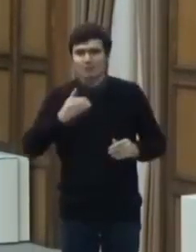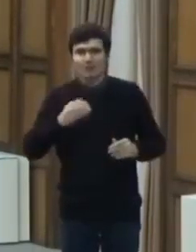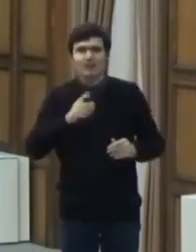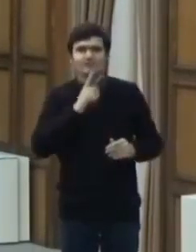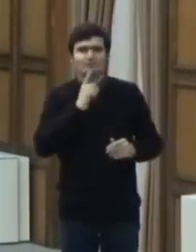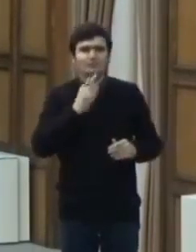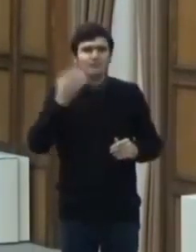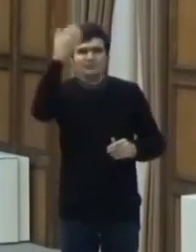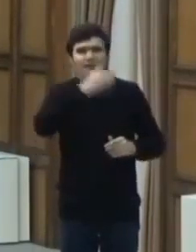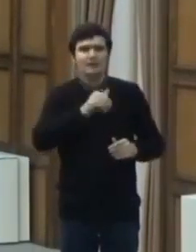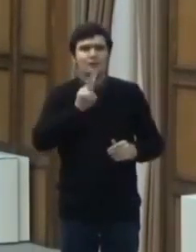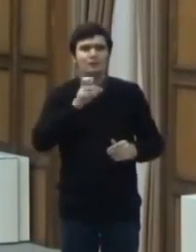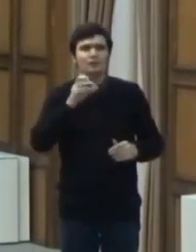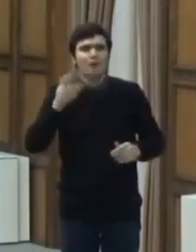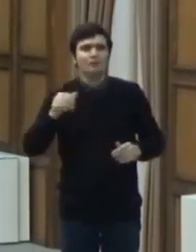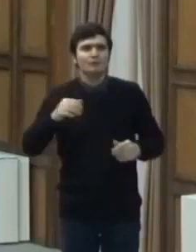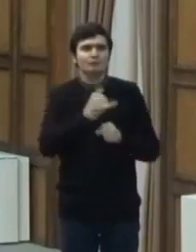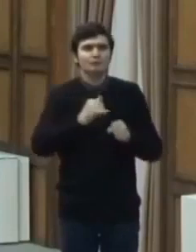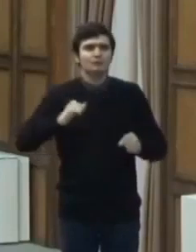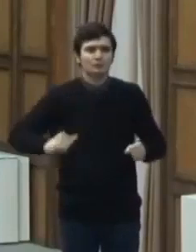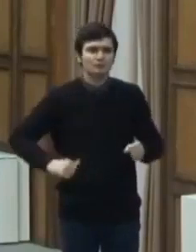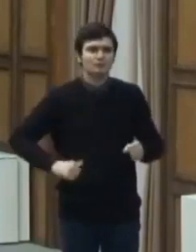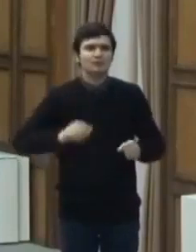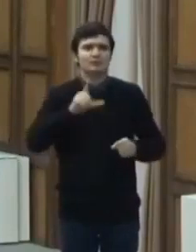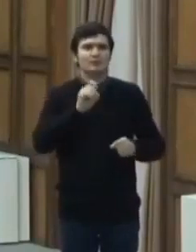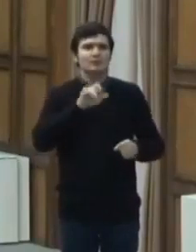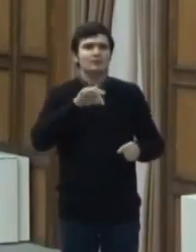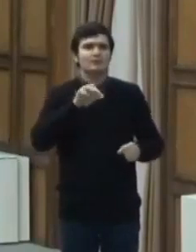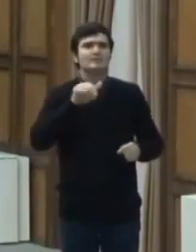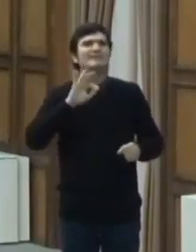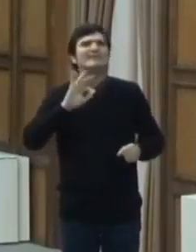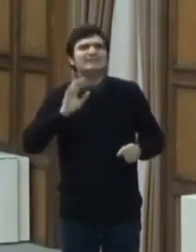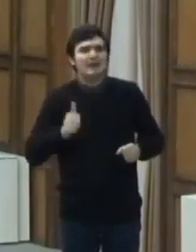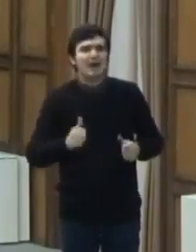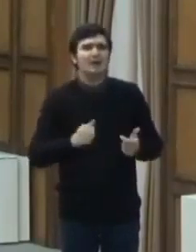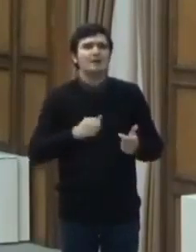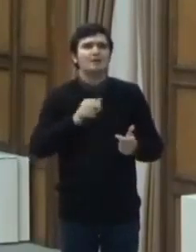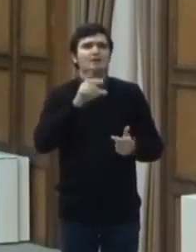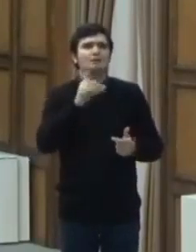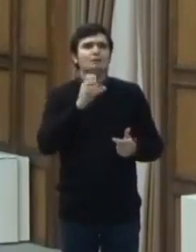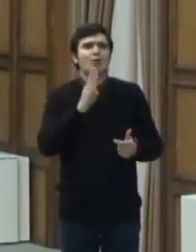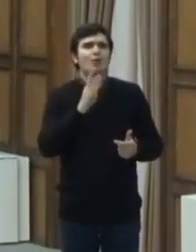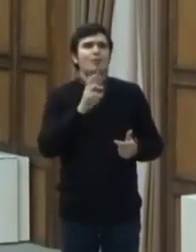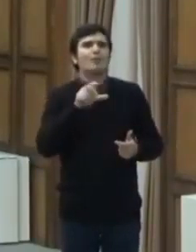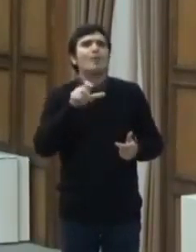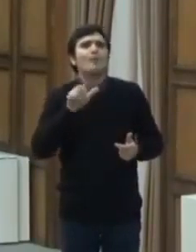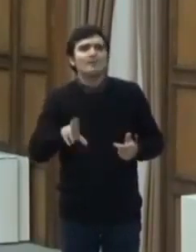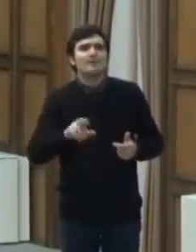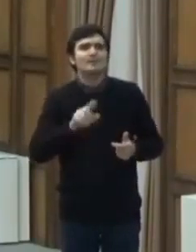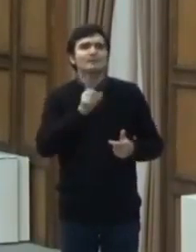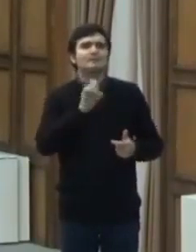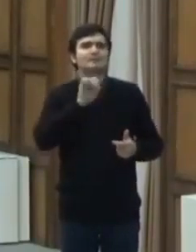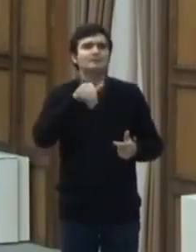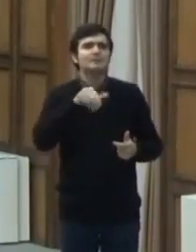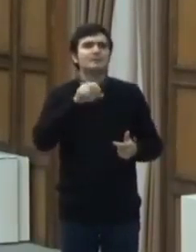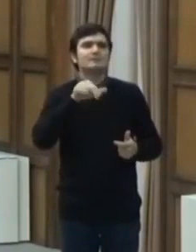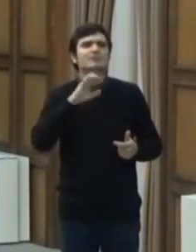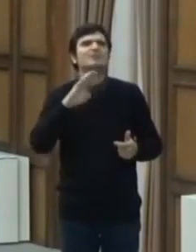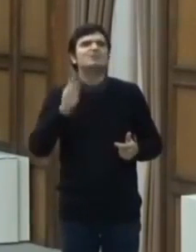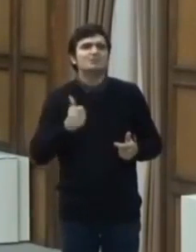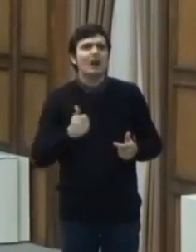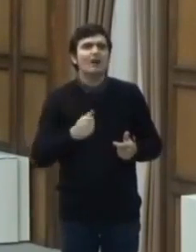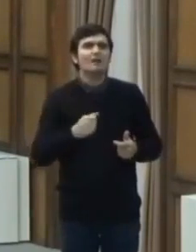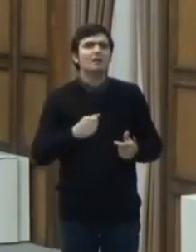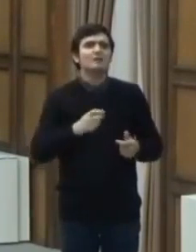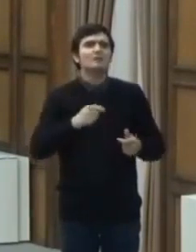Negru-Voda, județul Constanță, Lipniță, județul Constanță, Dobromir, județul Constanță, Zimnicia, județul Telorman, Turnul Măgurele,